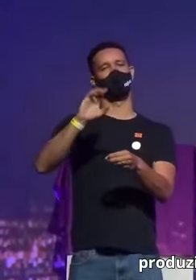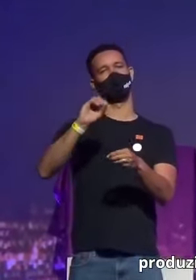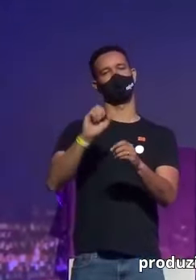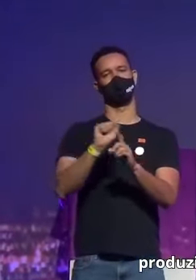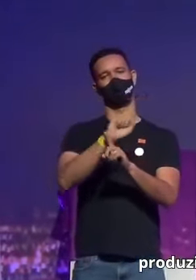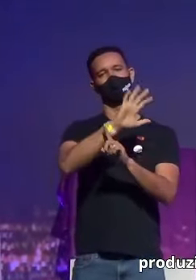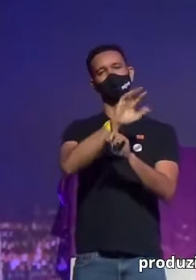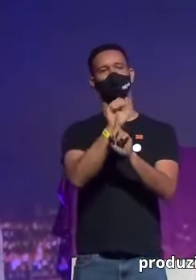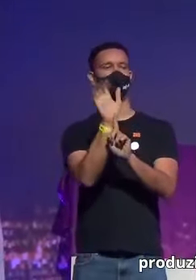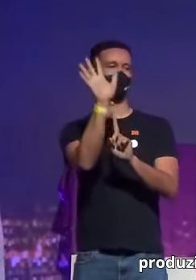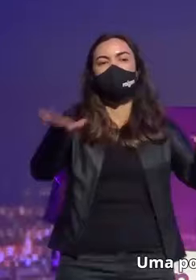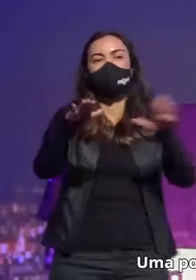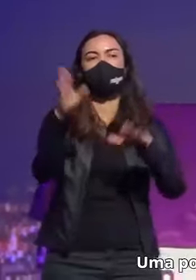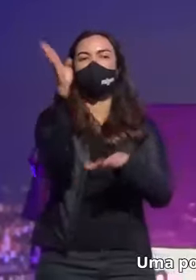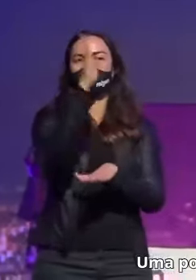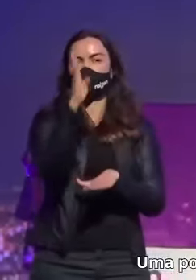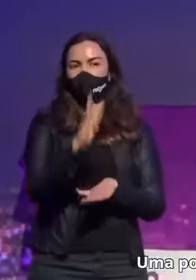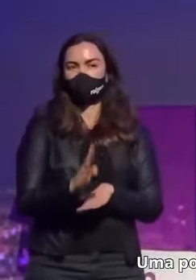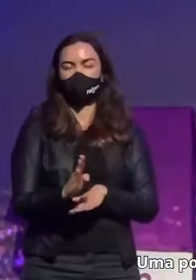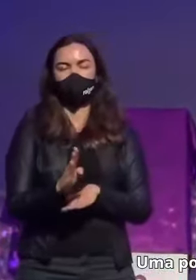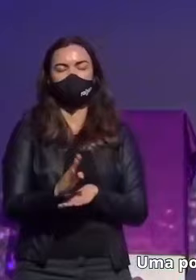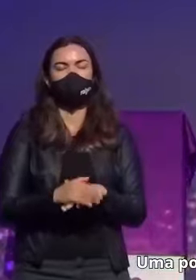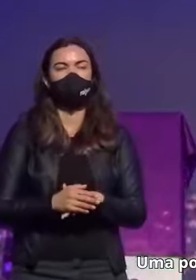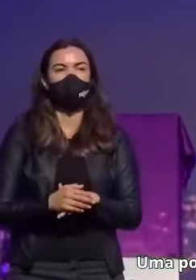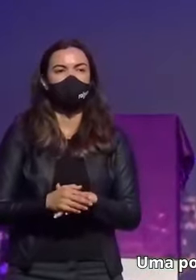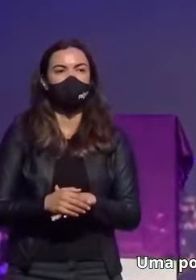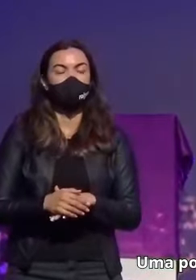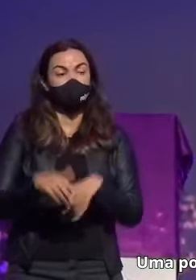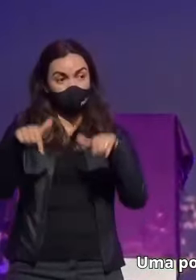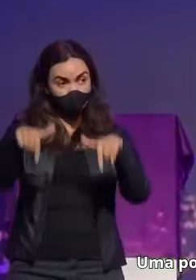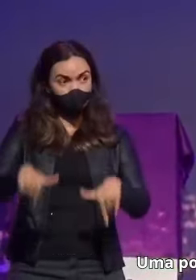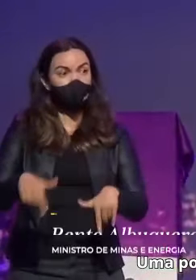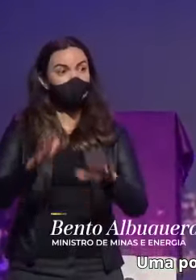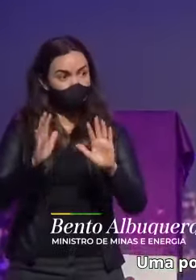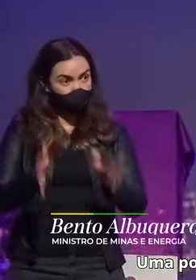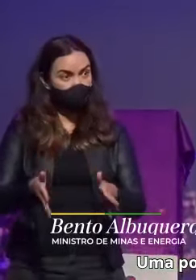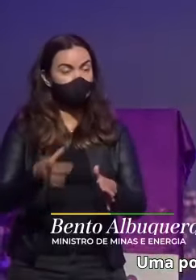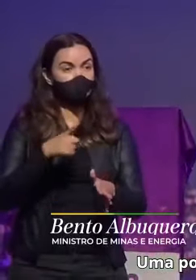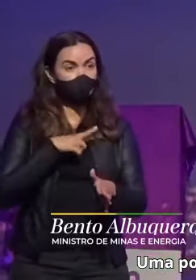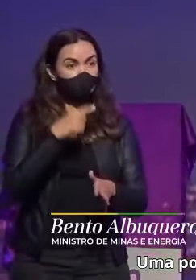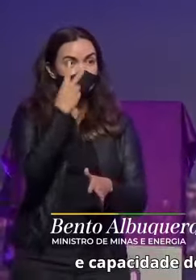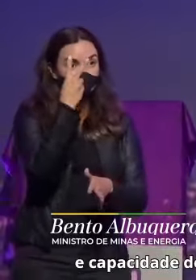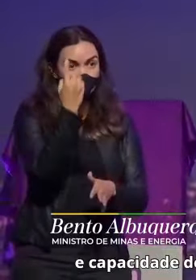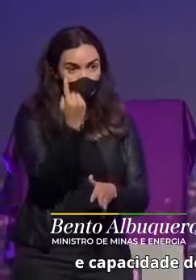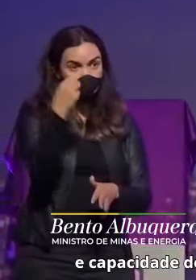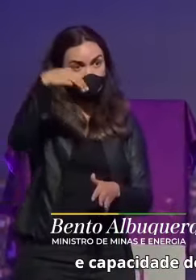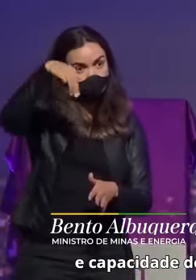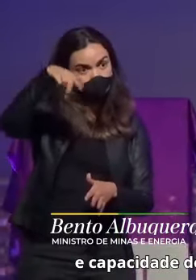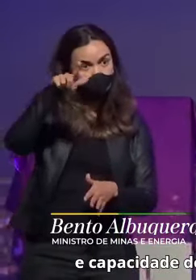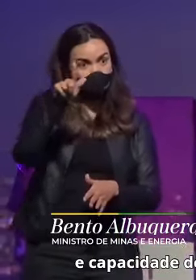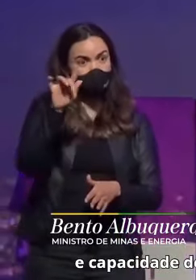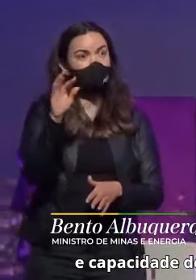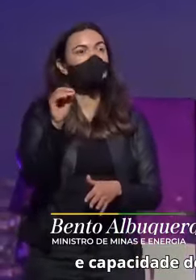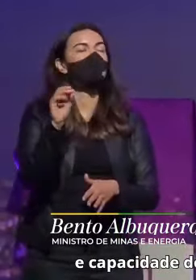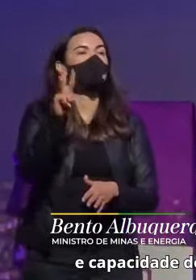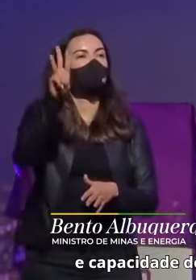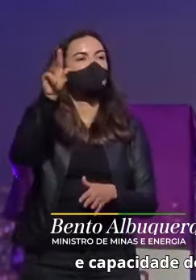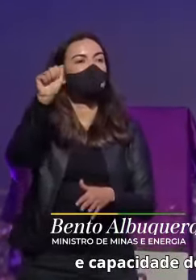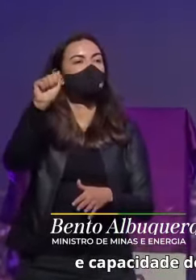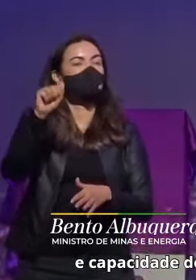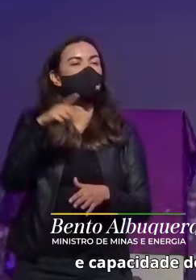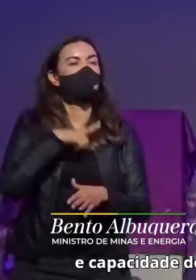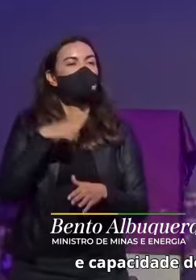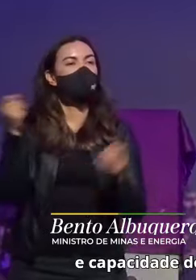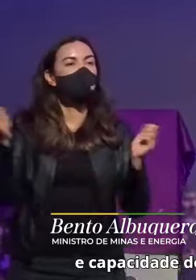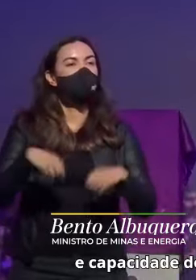produzido a partir da vinhaça. Com uma potência instalada de 21 megawatts e capacidade de geração de